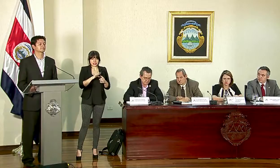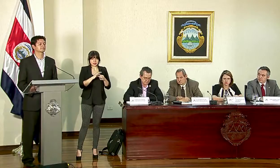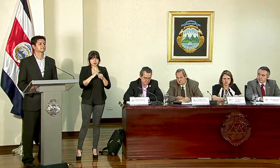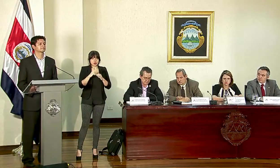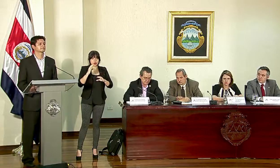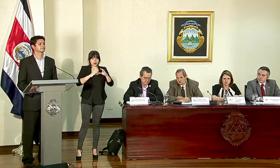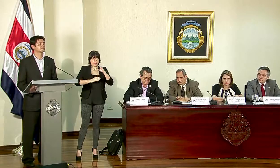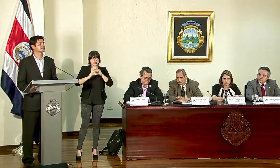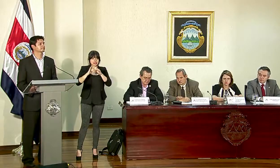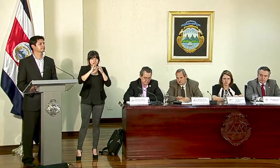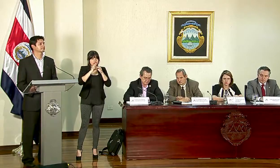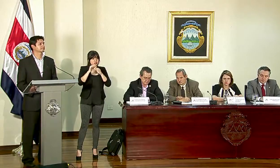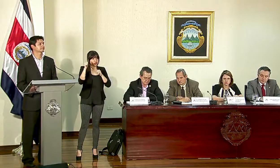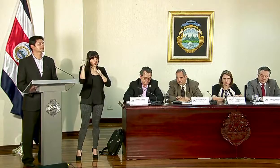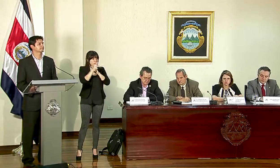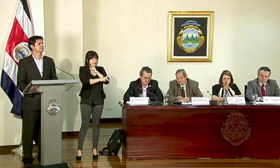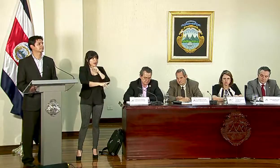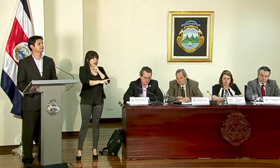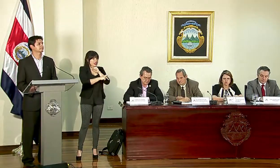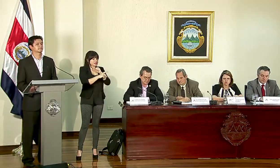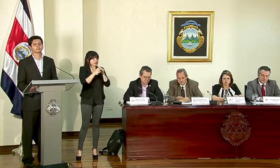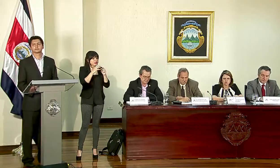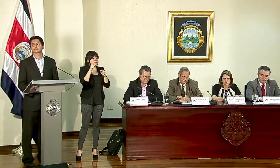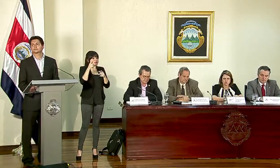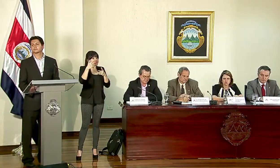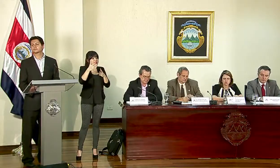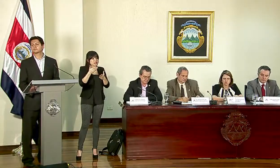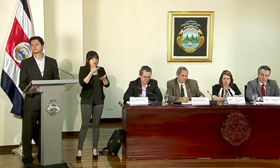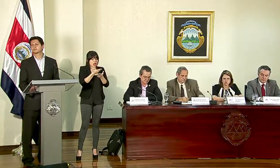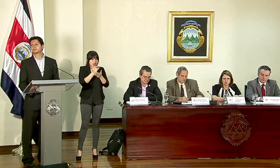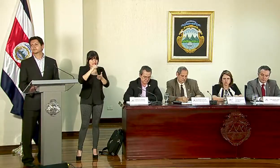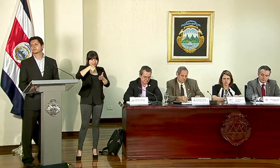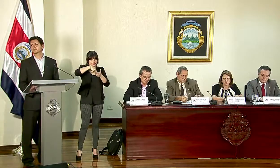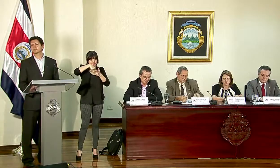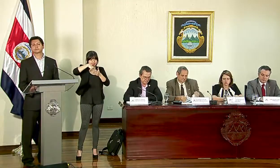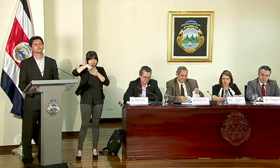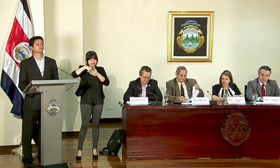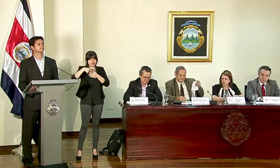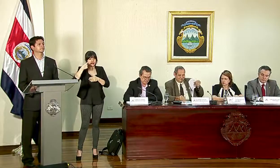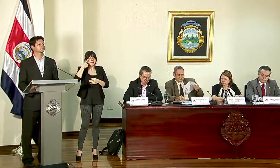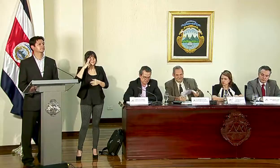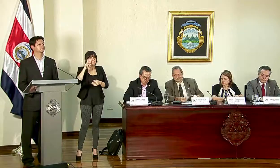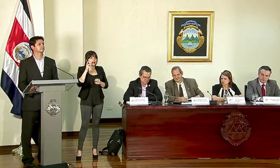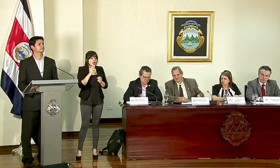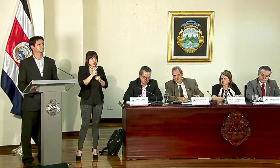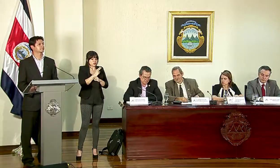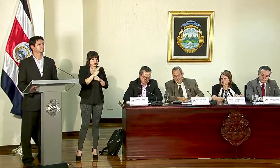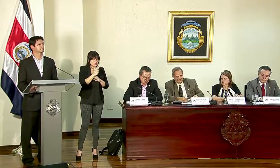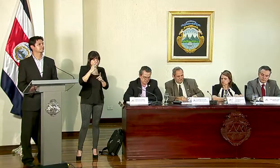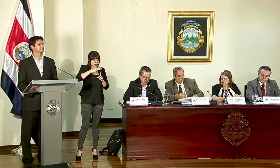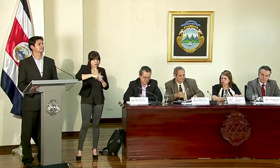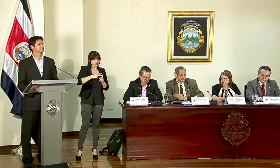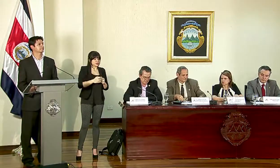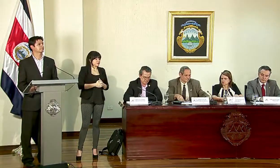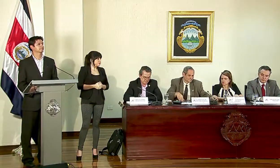comerciales que tienen con los restos de los países, a los que se le está poniendo ese bloqueo, digamos, para importar o exportar.